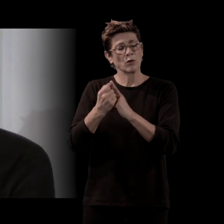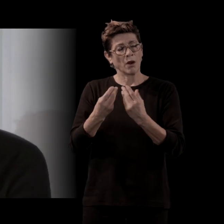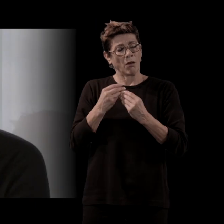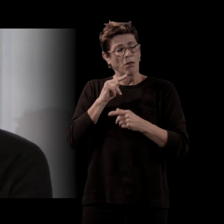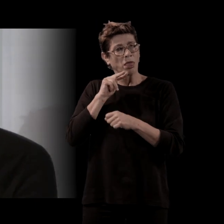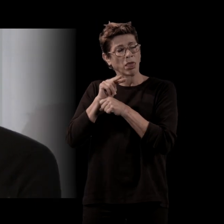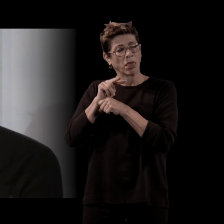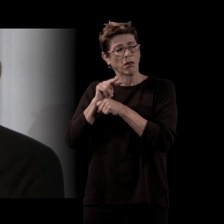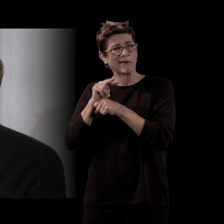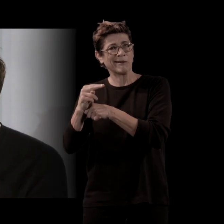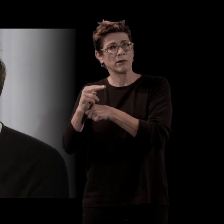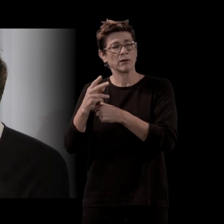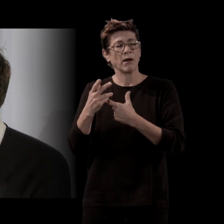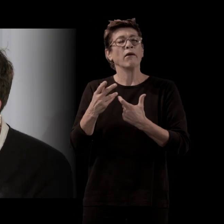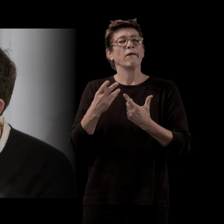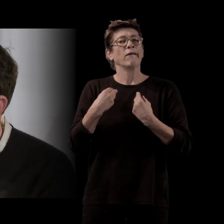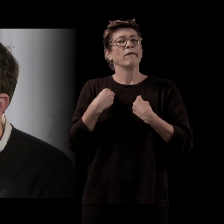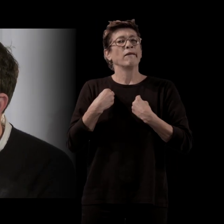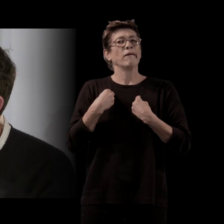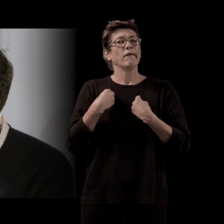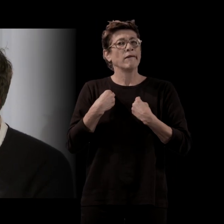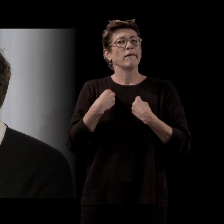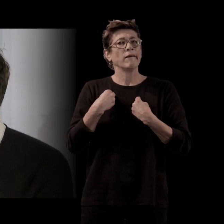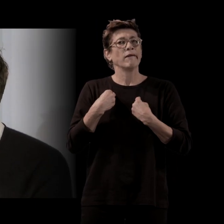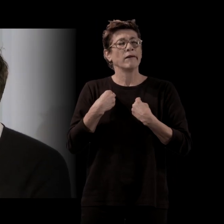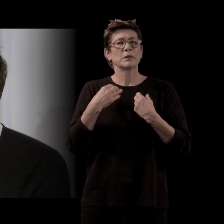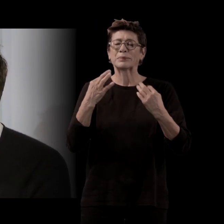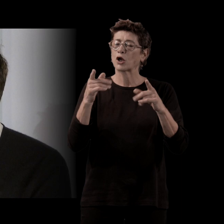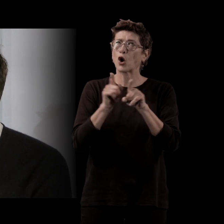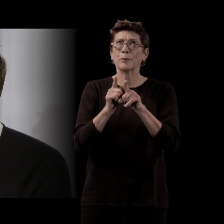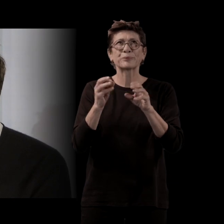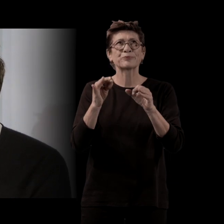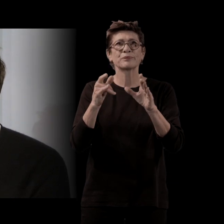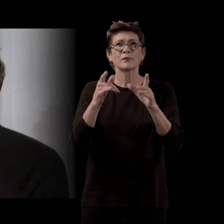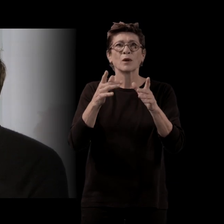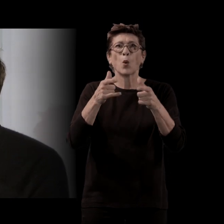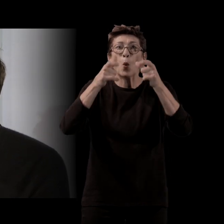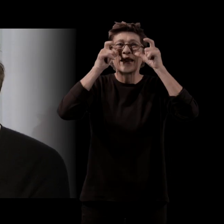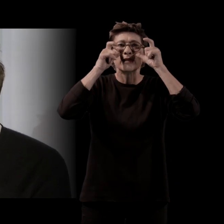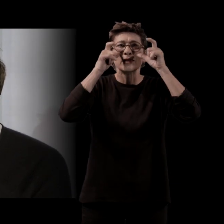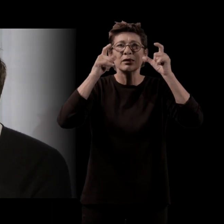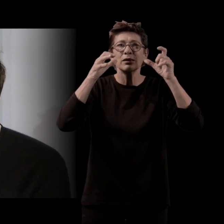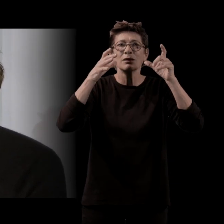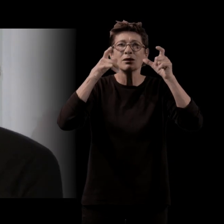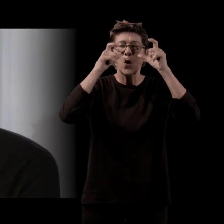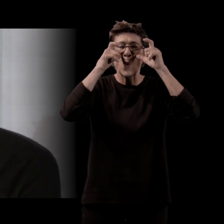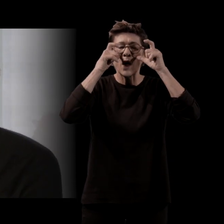certaine manière et me fait prendre comme une lunette, un verre de lunettes si vous voulez, corrige votre regard.